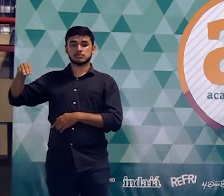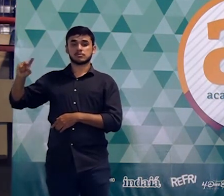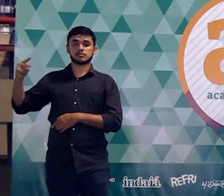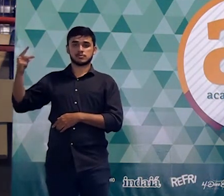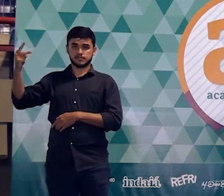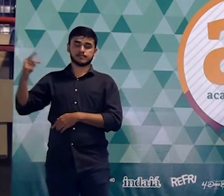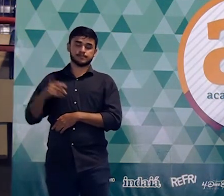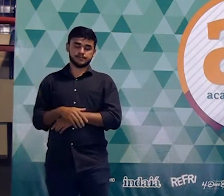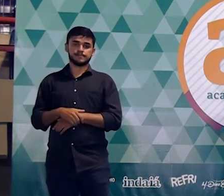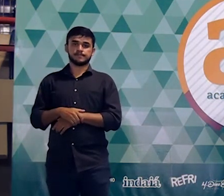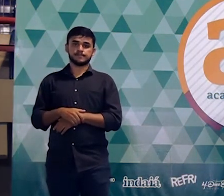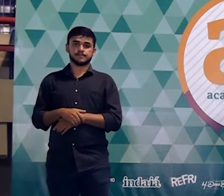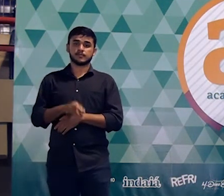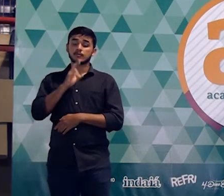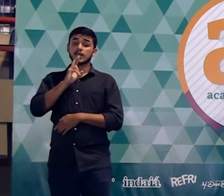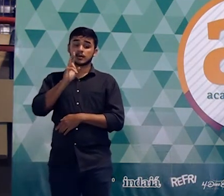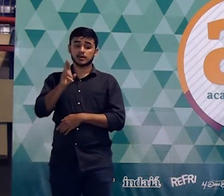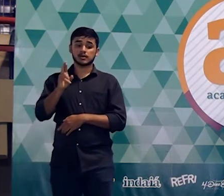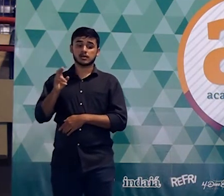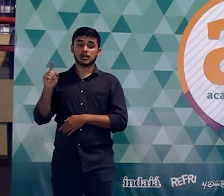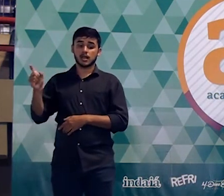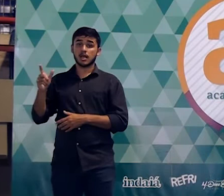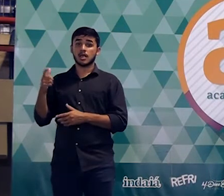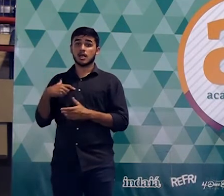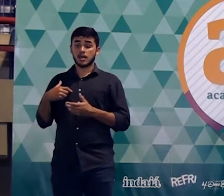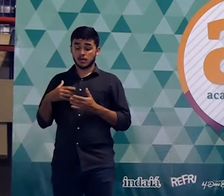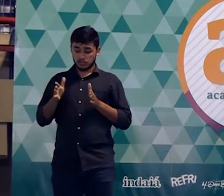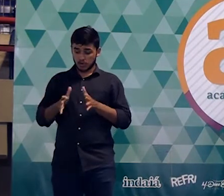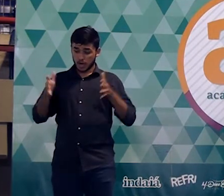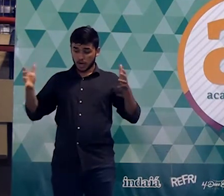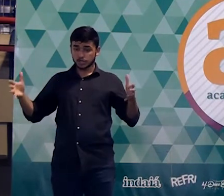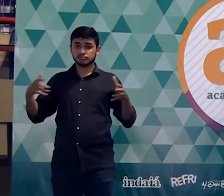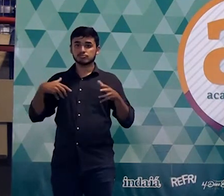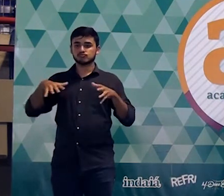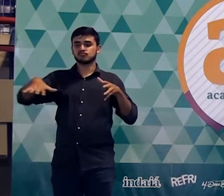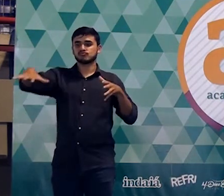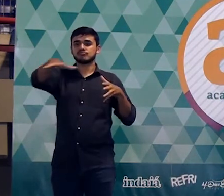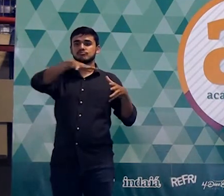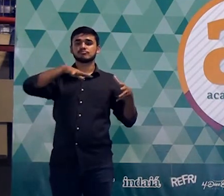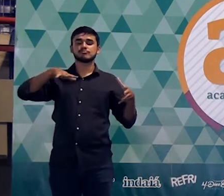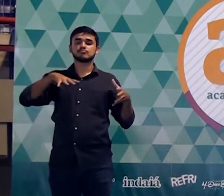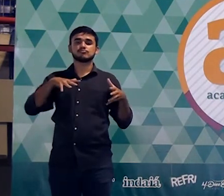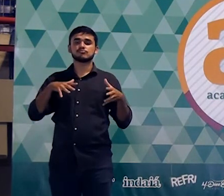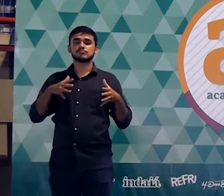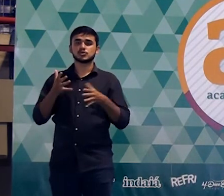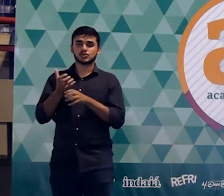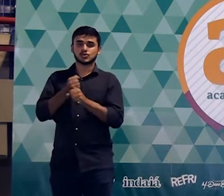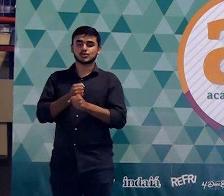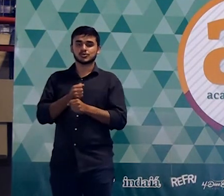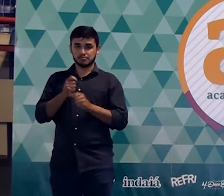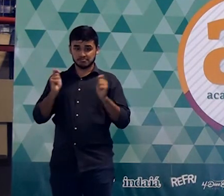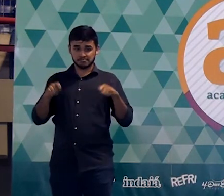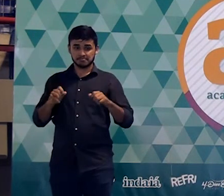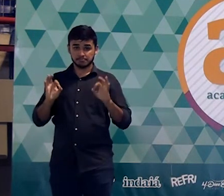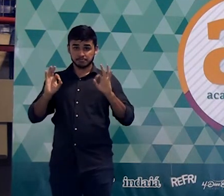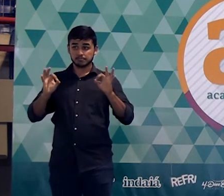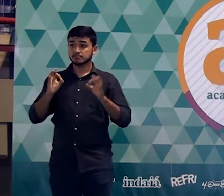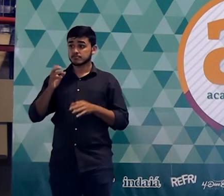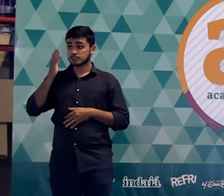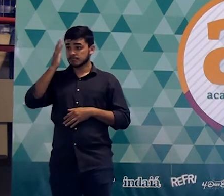vezes pi quilômetros quadrados é quanto houve de ampliação tudo bem tranquilos